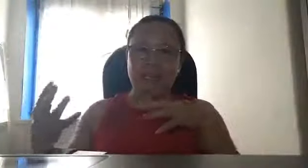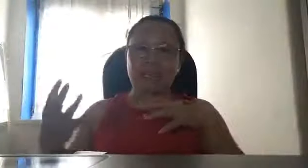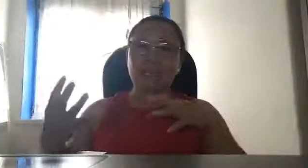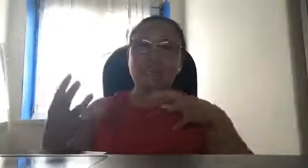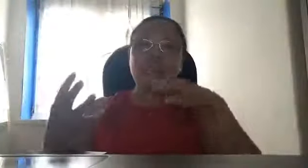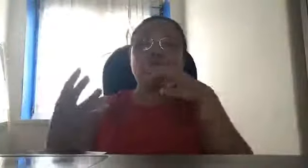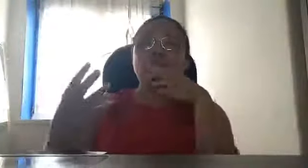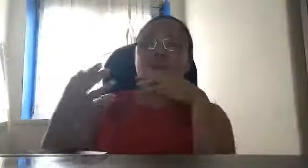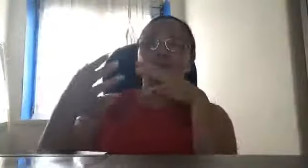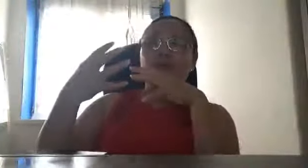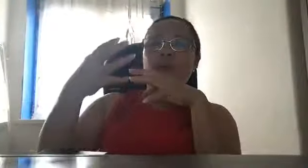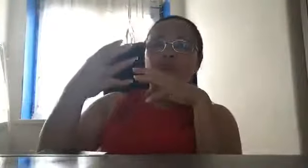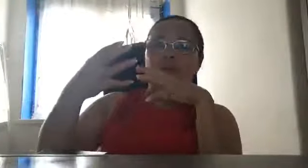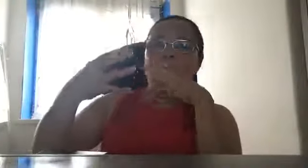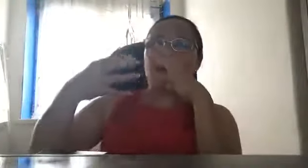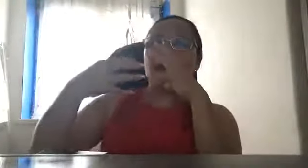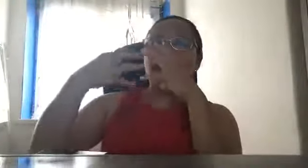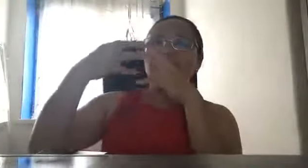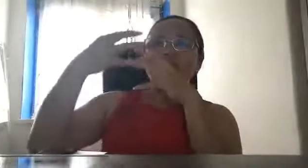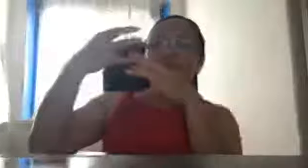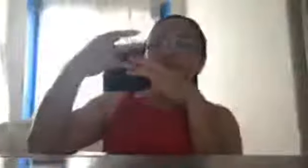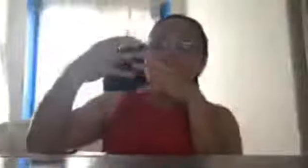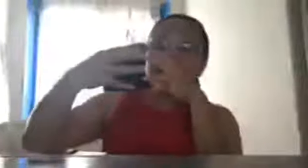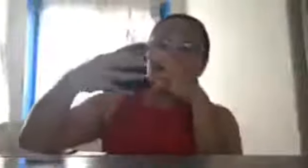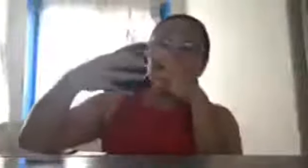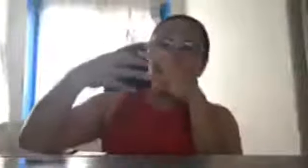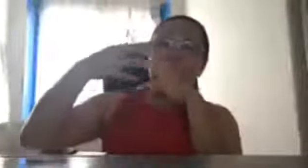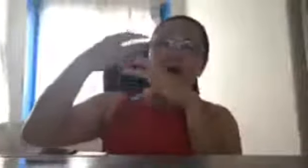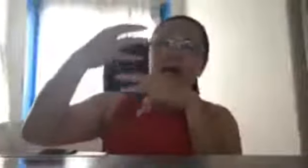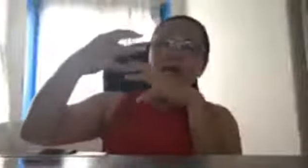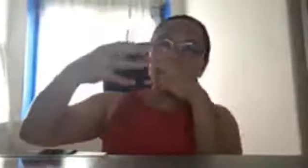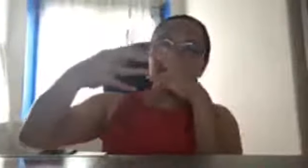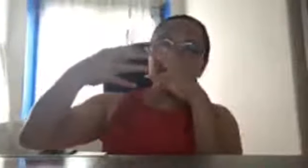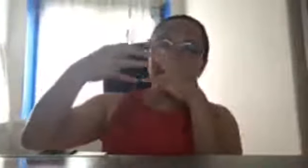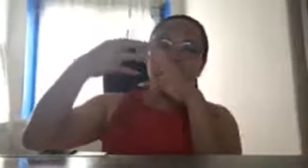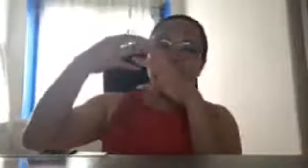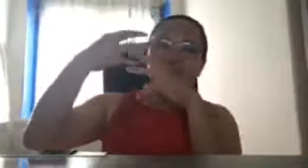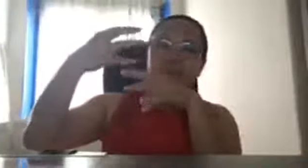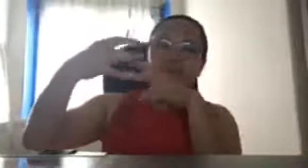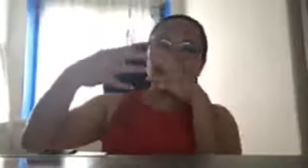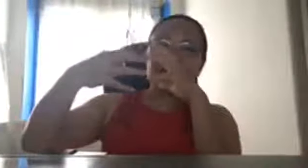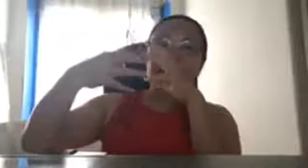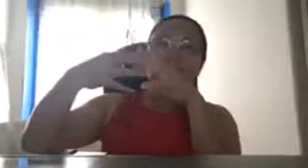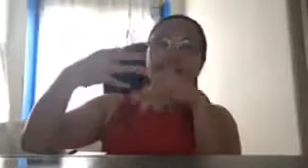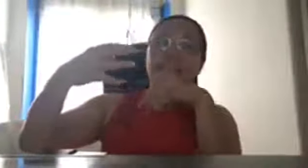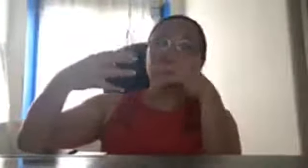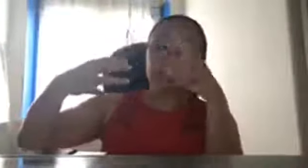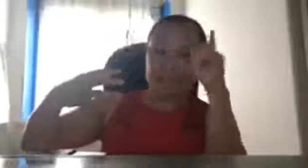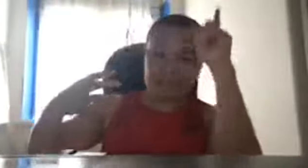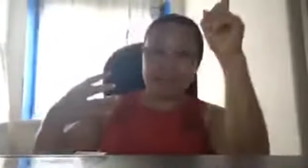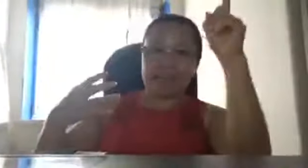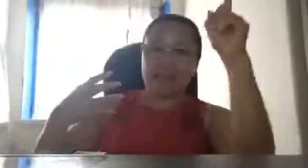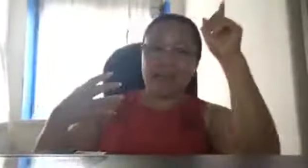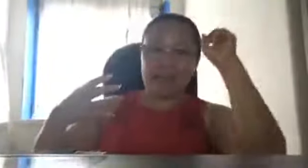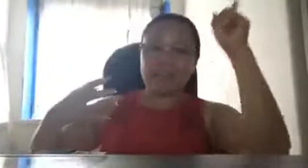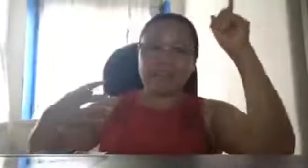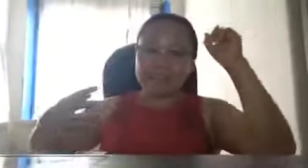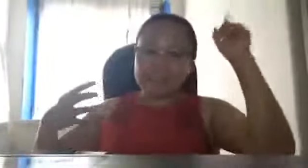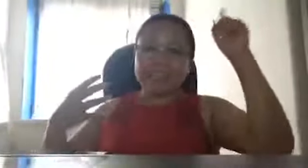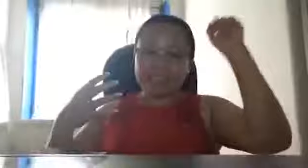so ang ang ang nadetect nila ang nadetect